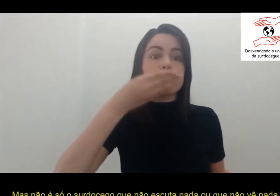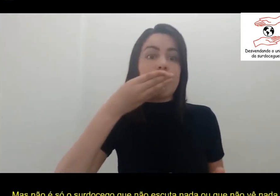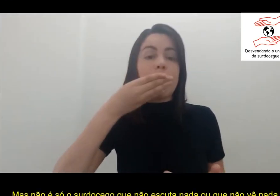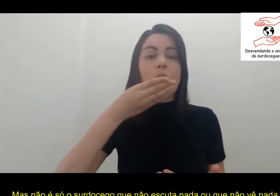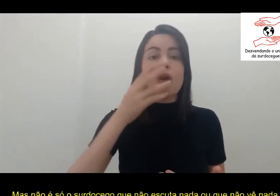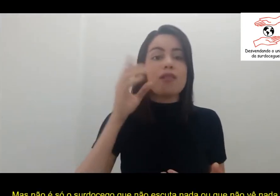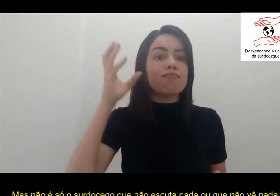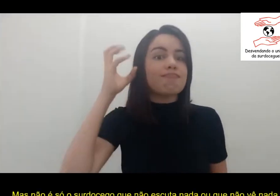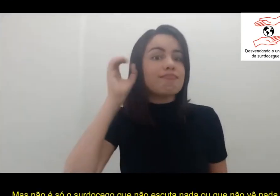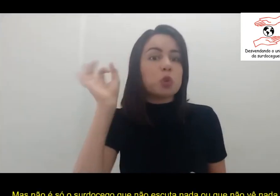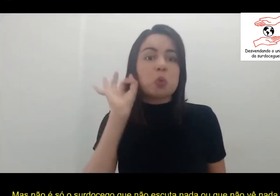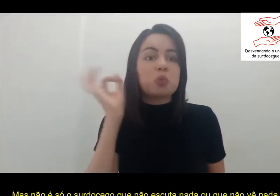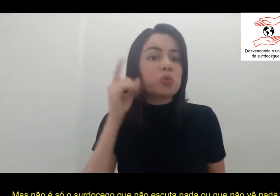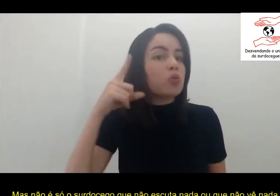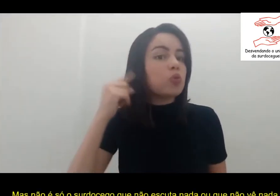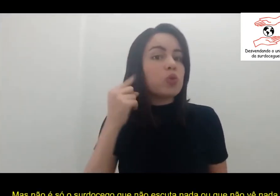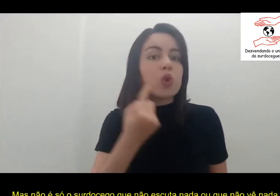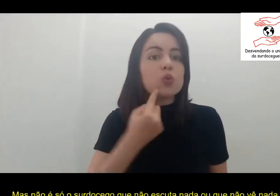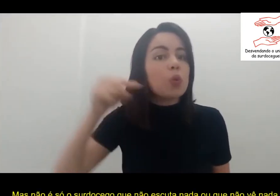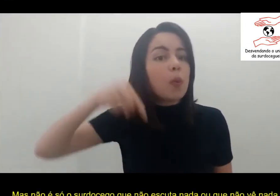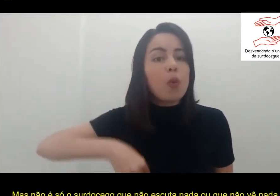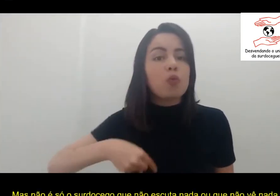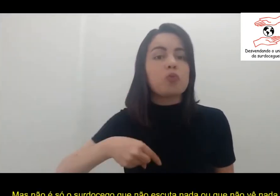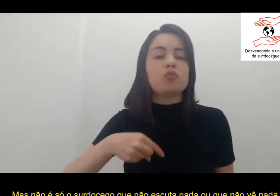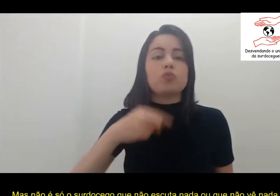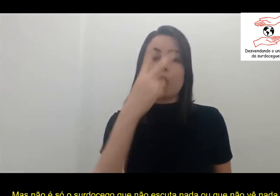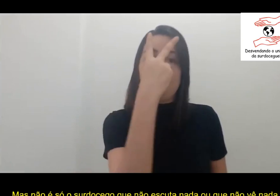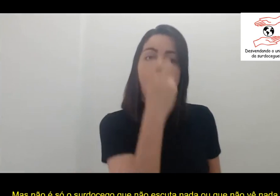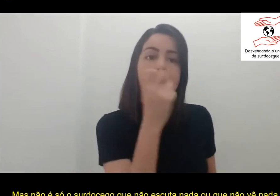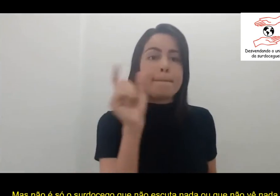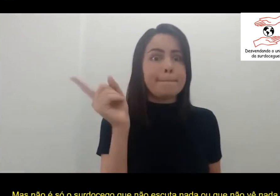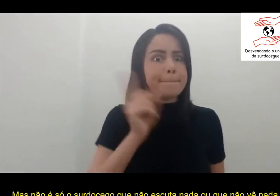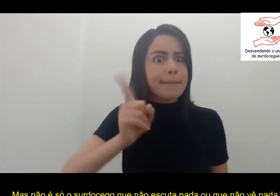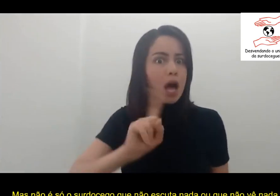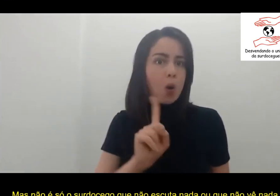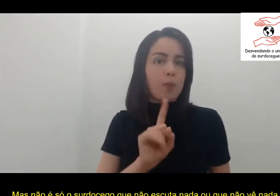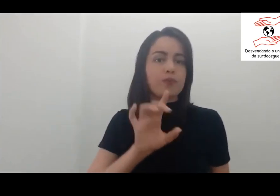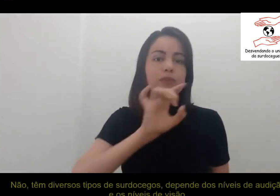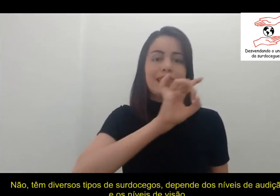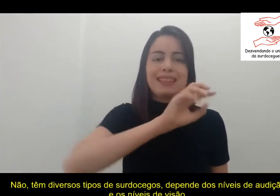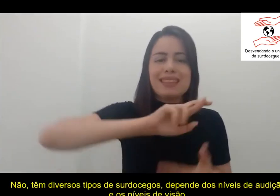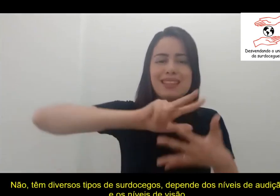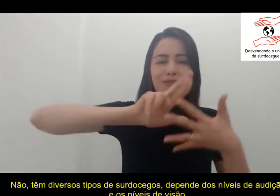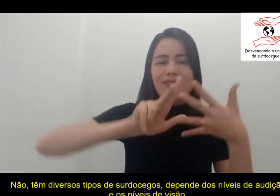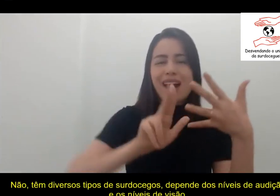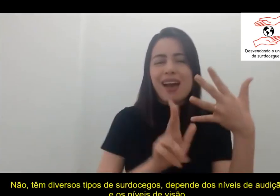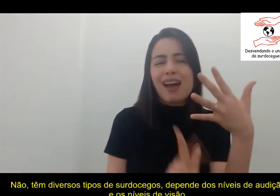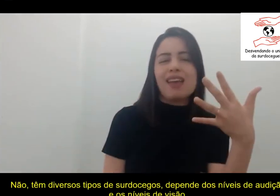não é só o surdo-cego que não escuta nada ou que não vê nada, né? Não. Tem diversos